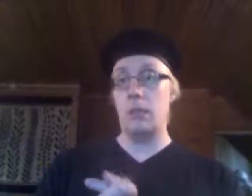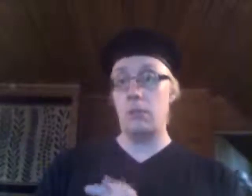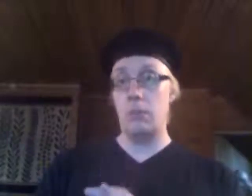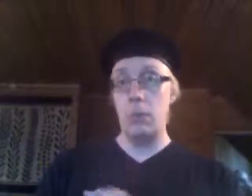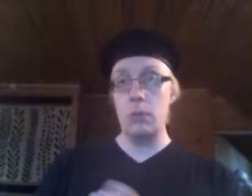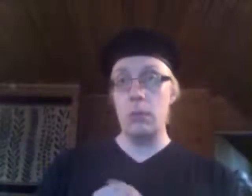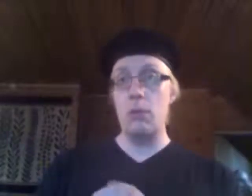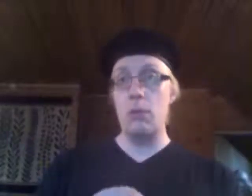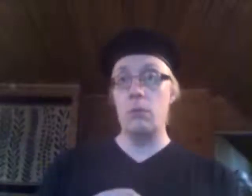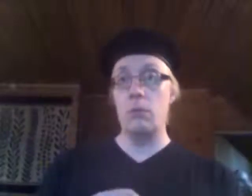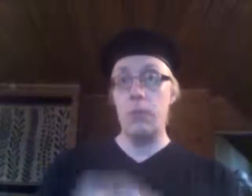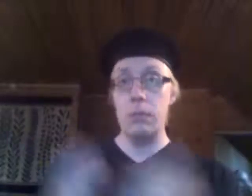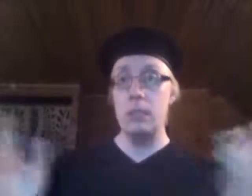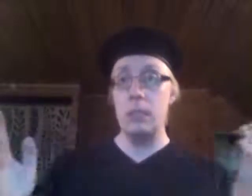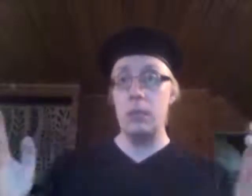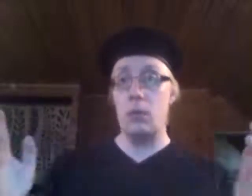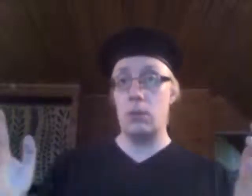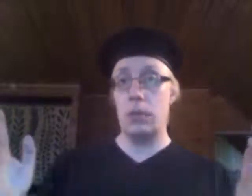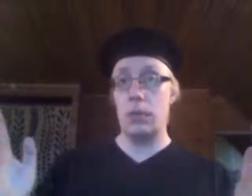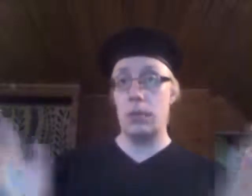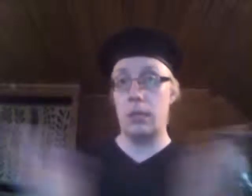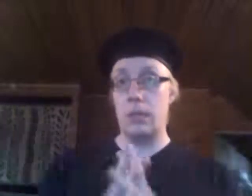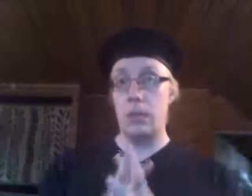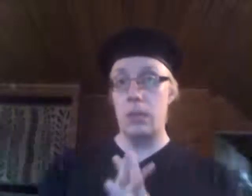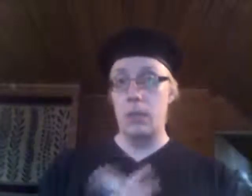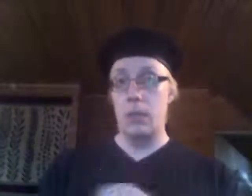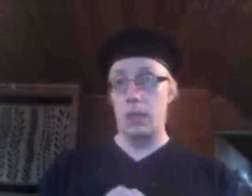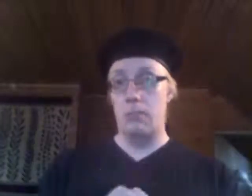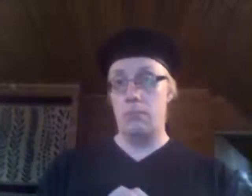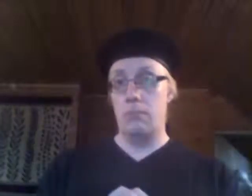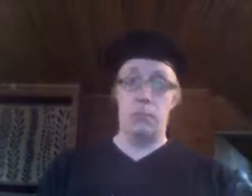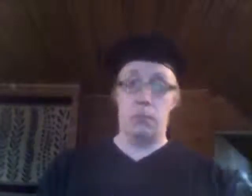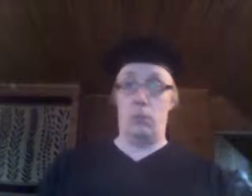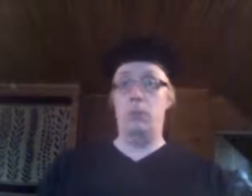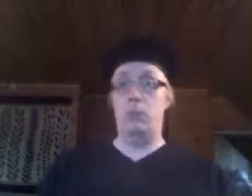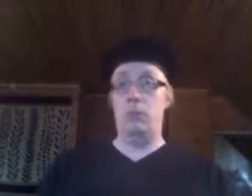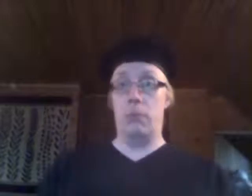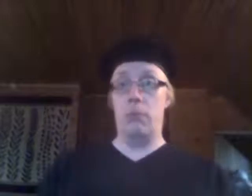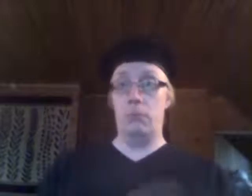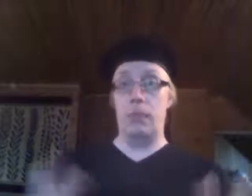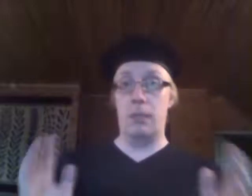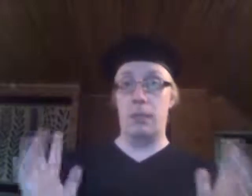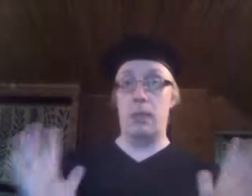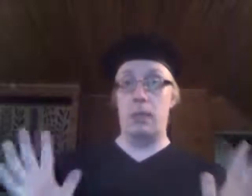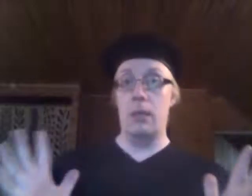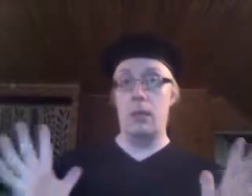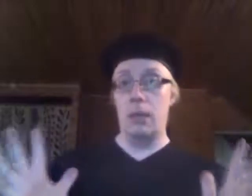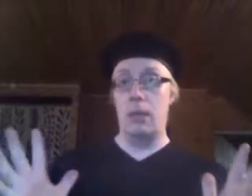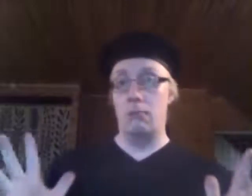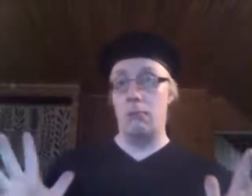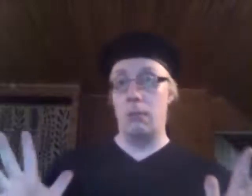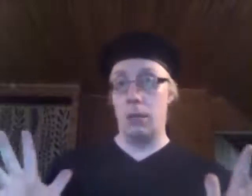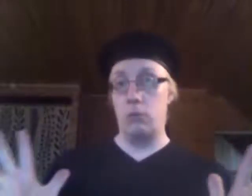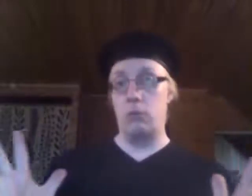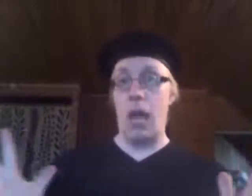1900-luvun fasistijohtaji. Että Trump on sellaista, edustaa